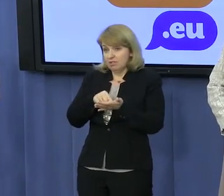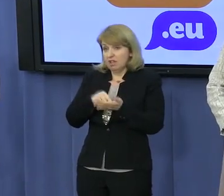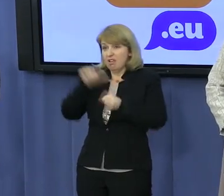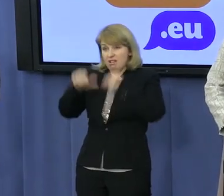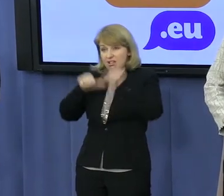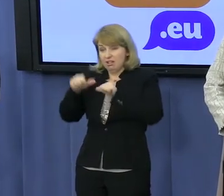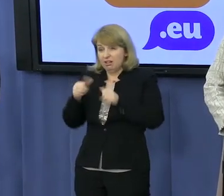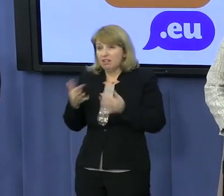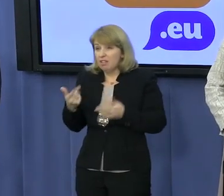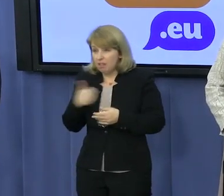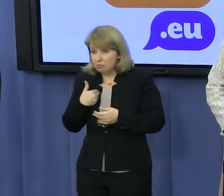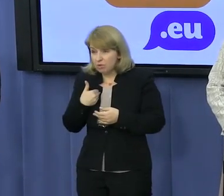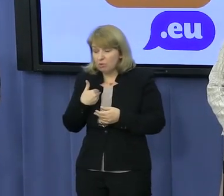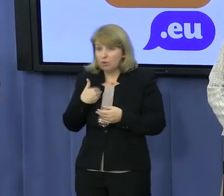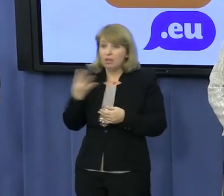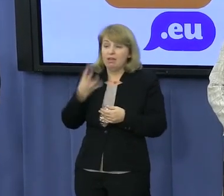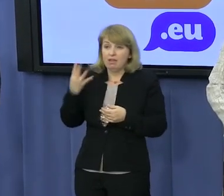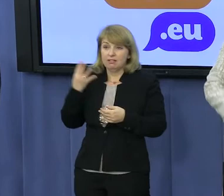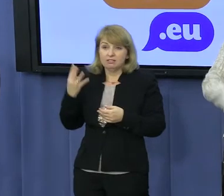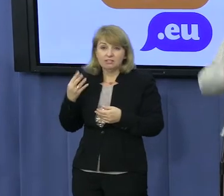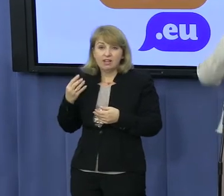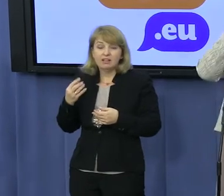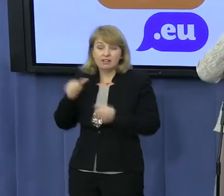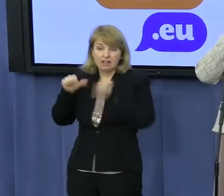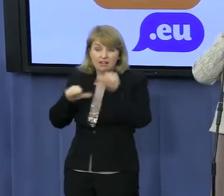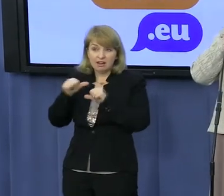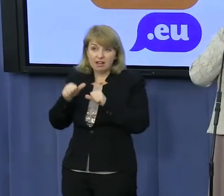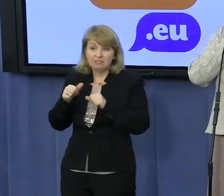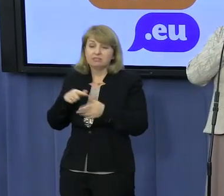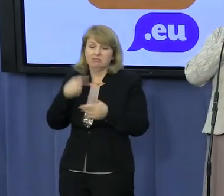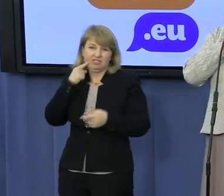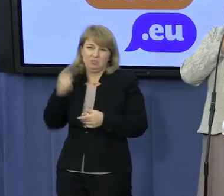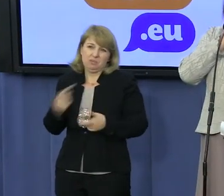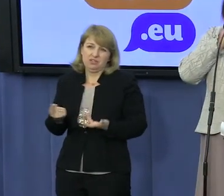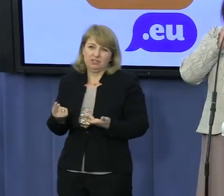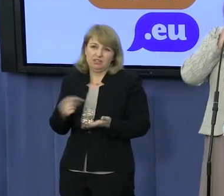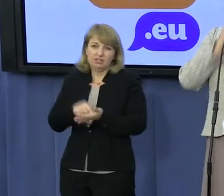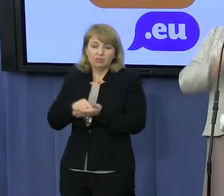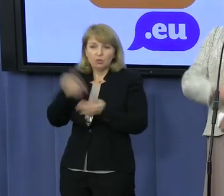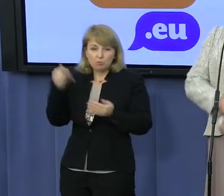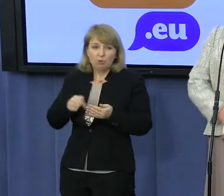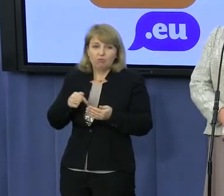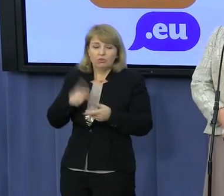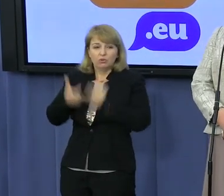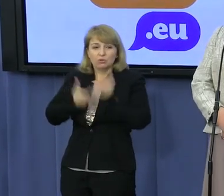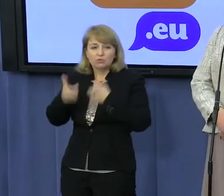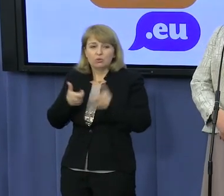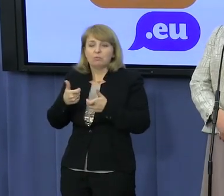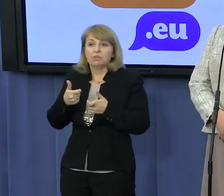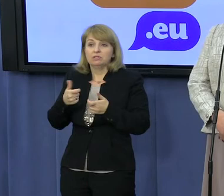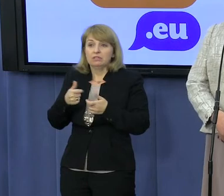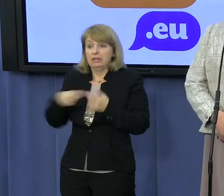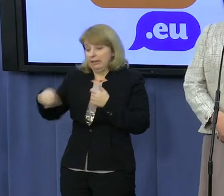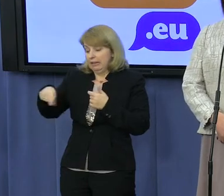latach, chyba mija czwarty rok od tej katastrofy, jest po prostu trochę śmieszna. Zazwyczaj to się ustala w ciągu dosłownie kilku